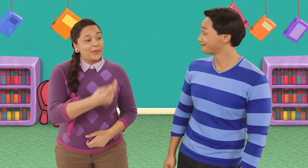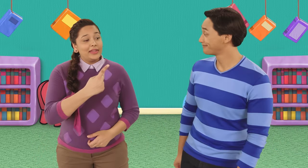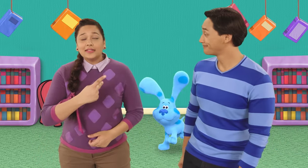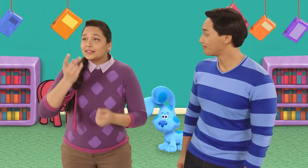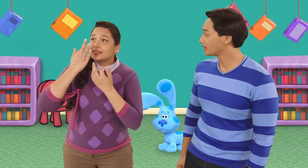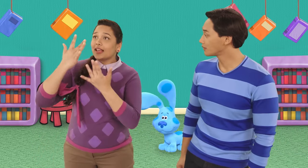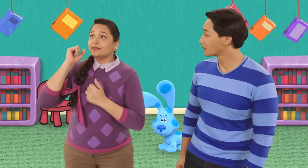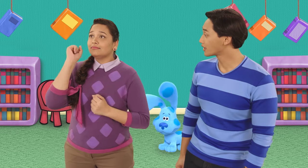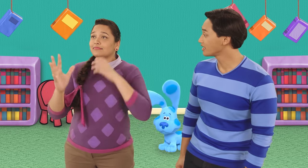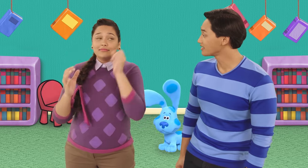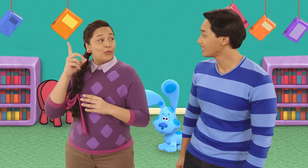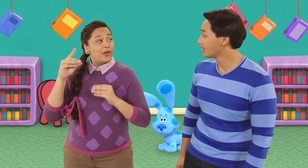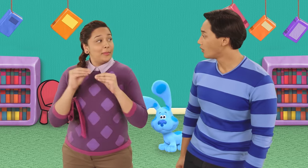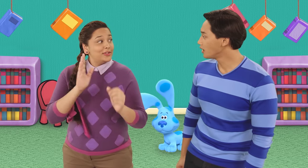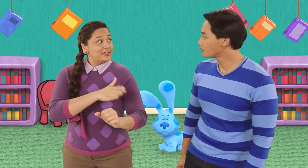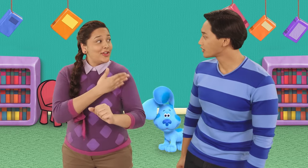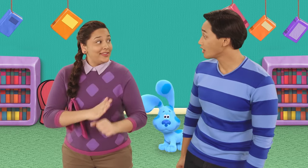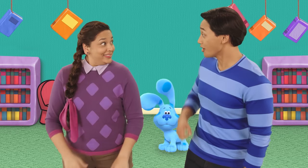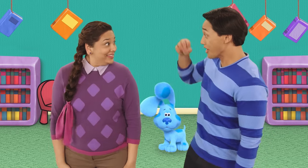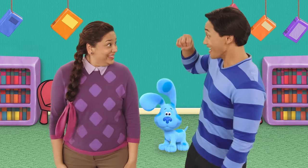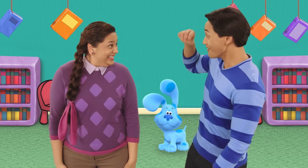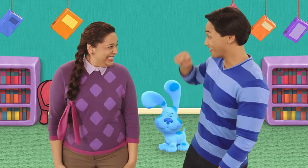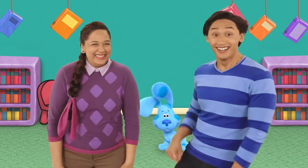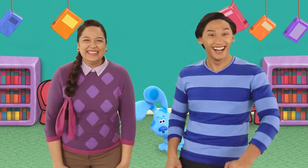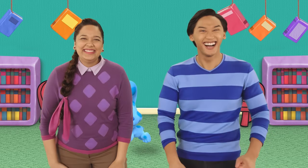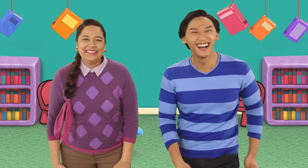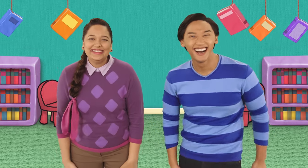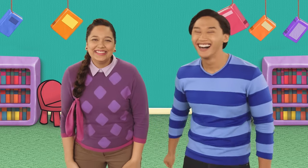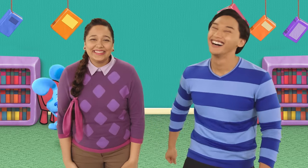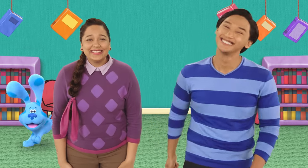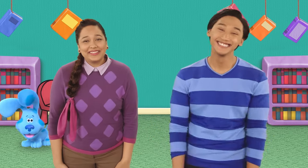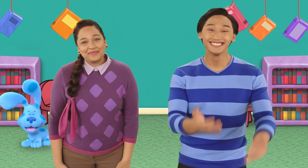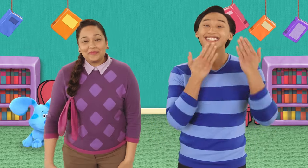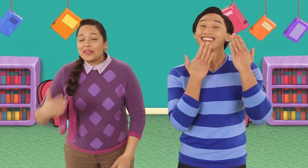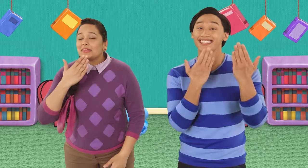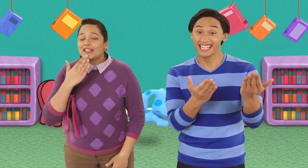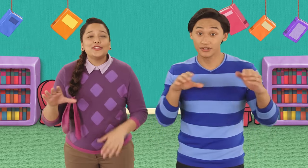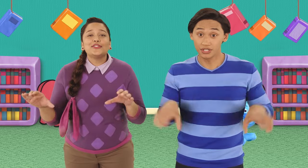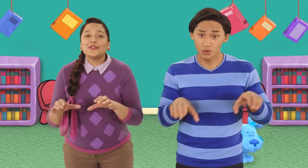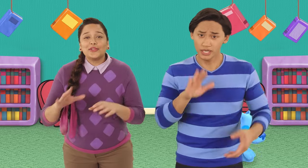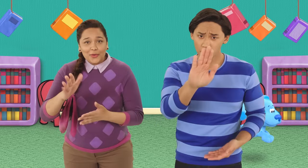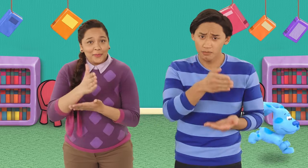¡Es la hora de cantar esta canción! ¡Sí! ¡Gracias por su atención!